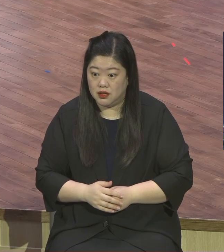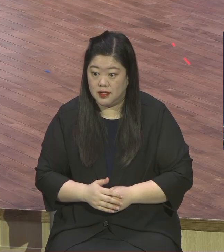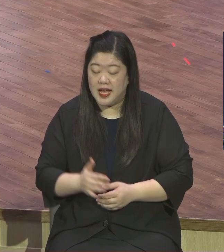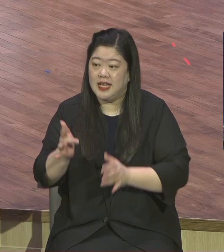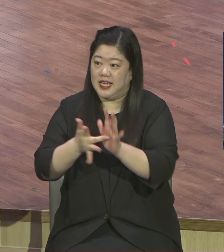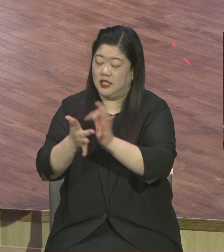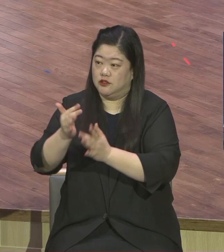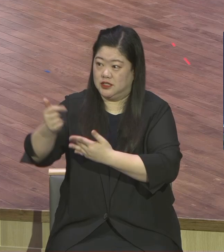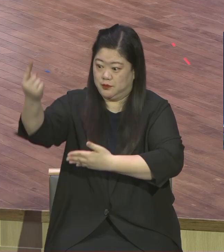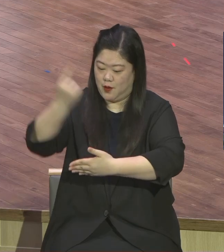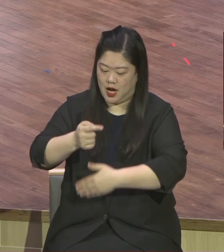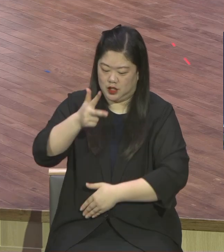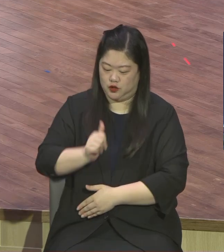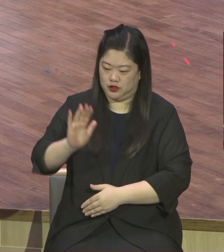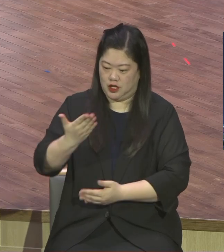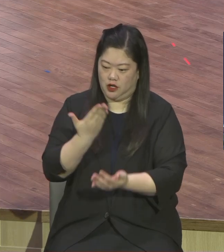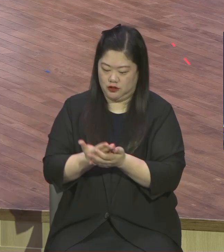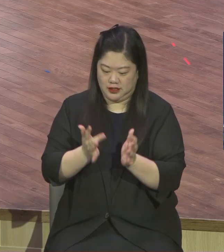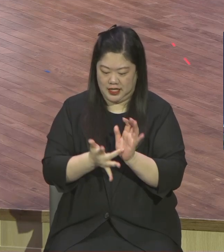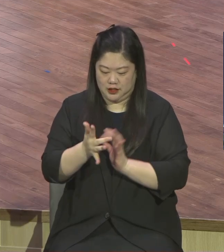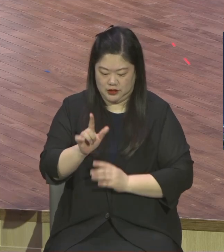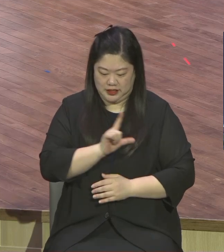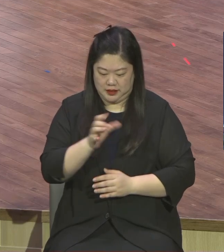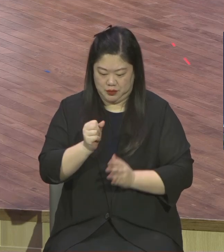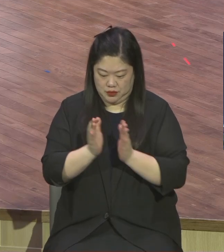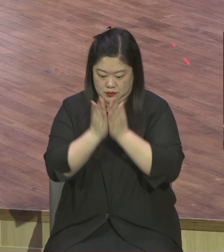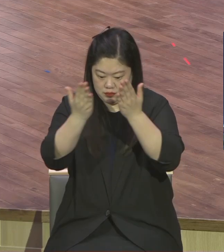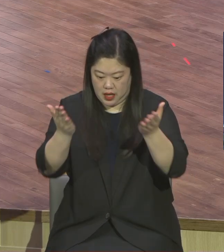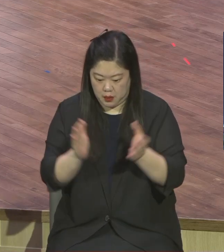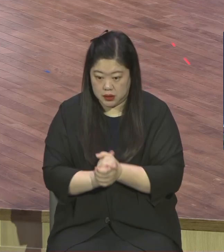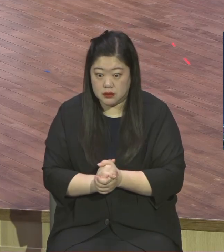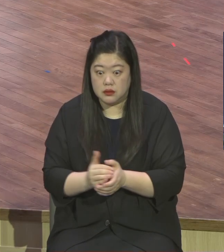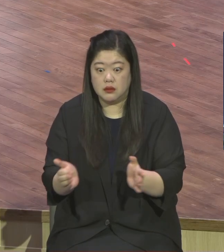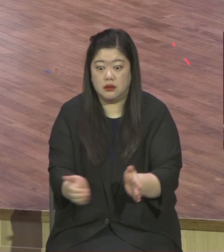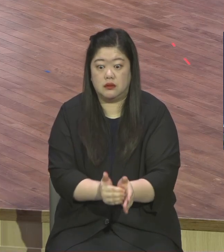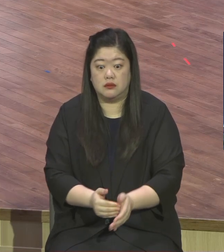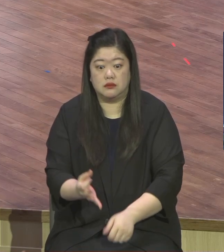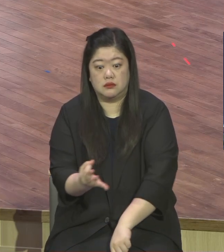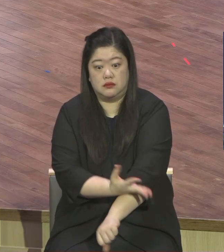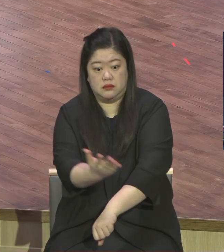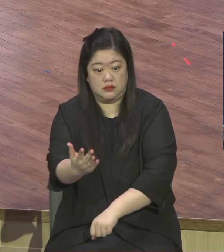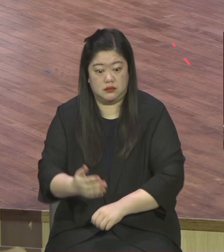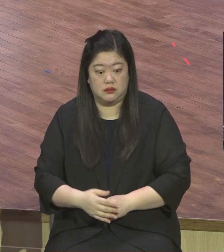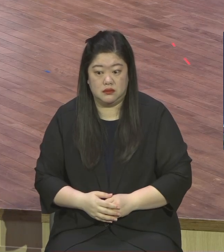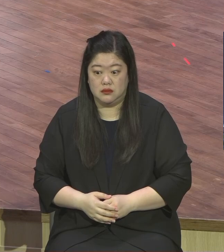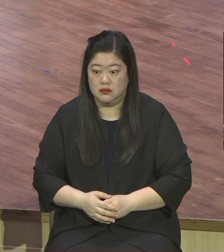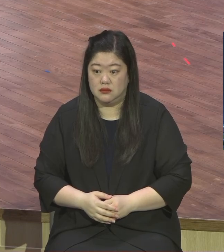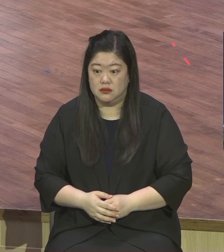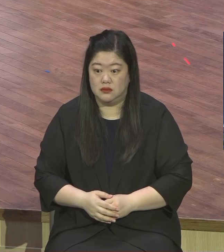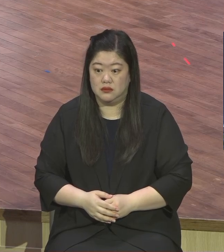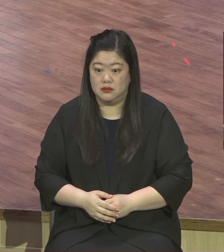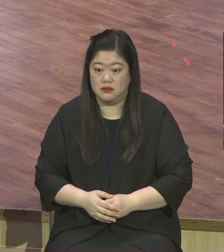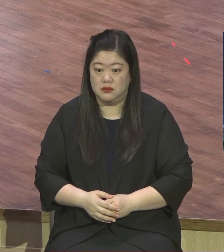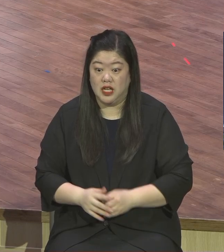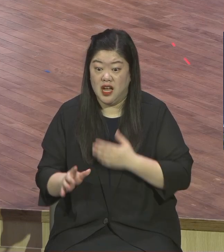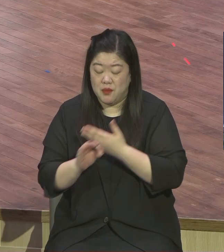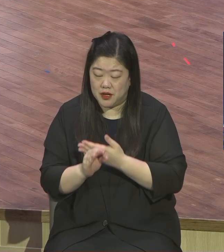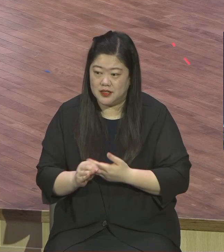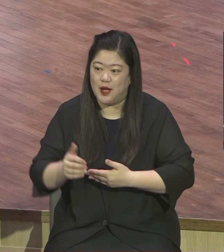중요한 것이 뭐냐 확신이 중요해요 확신 예수님의 영접에서 확신이셔야 돼요 확신이 없어서 또